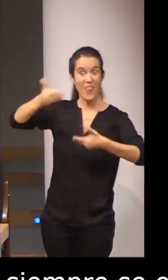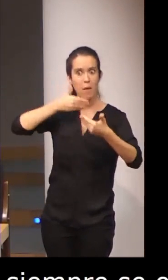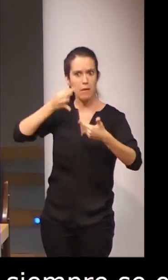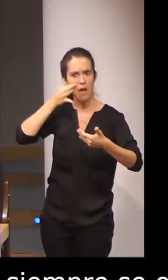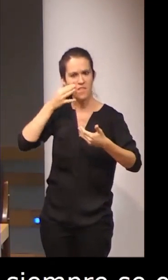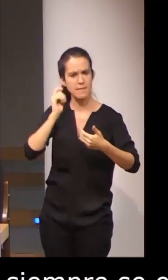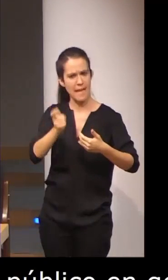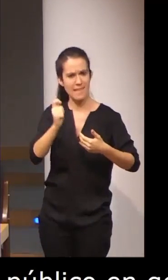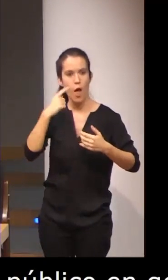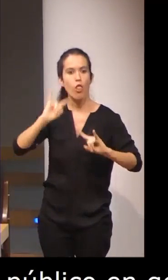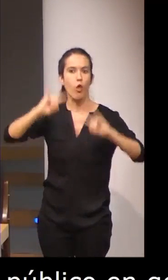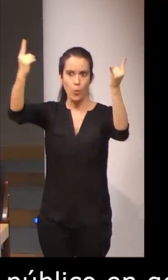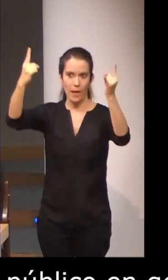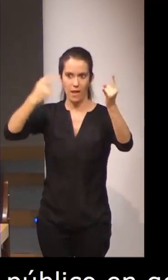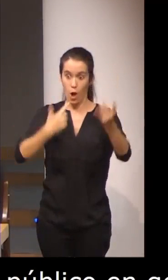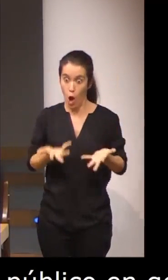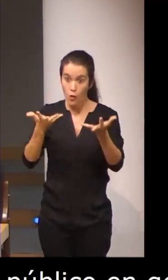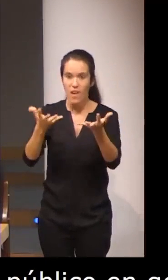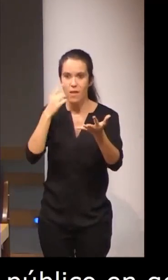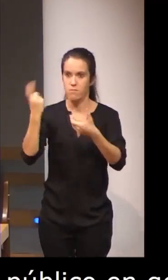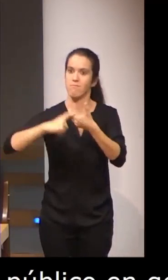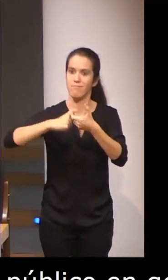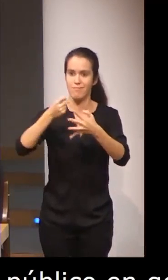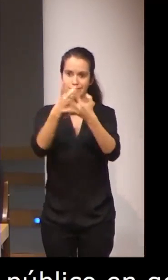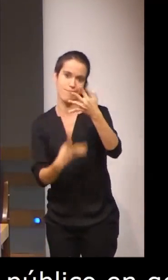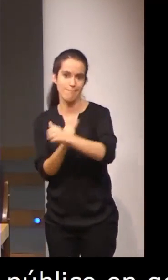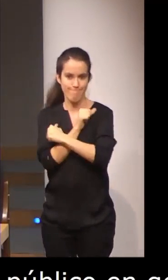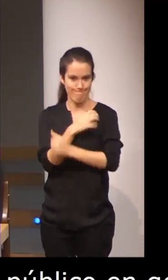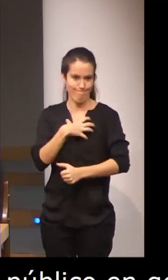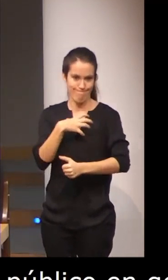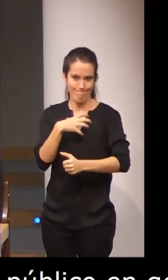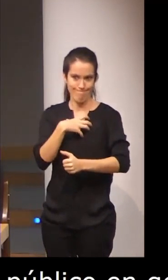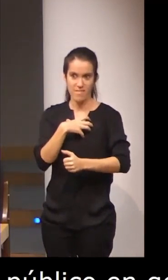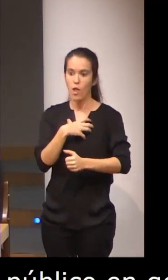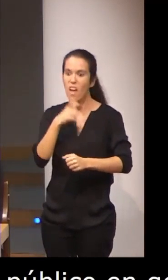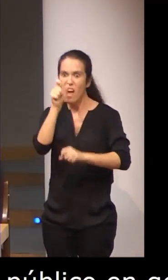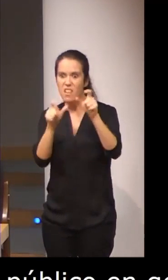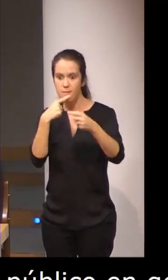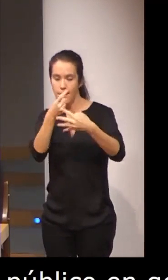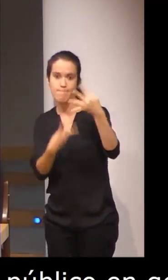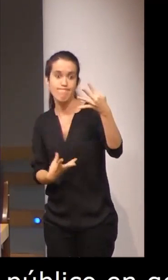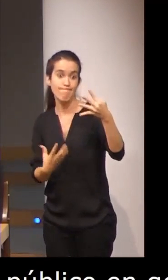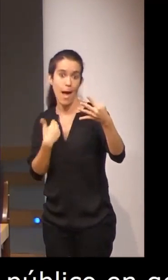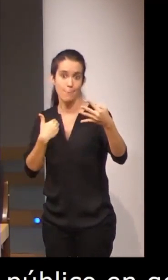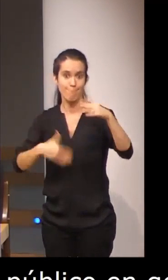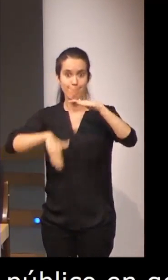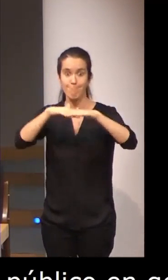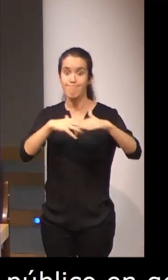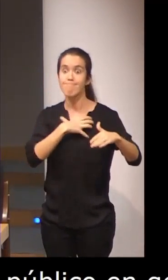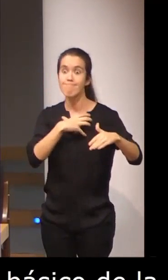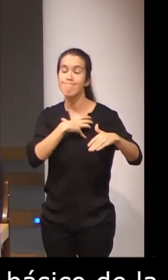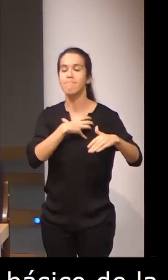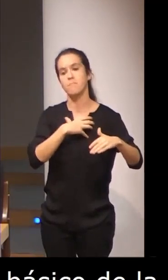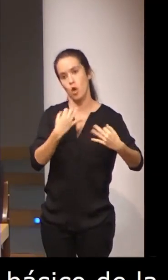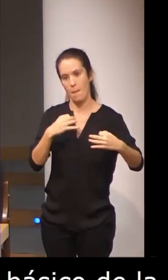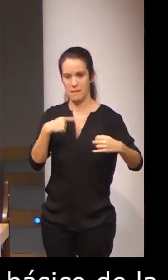oferta que hacemos. ¿Qué hacemos con todas esas personas que no pueden entrar en el curso? Las derivamos a